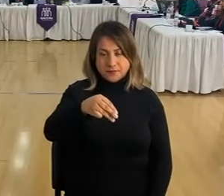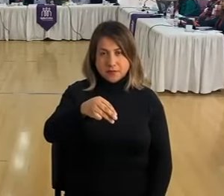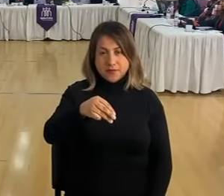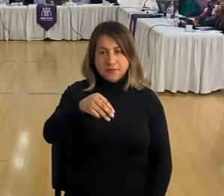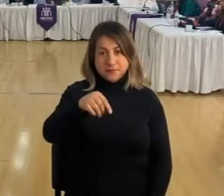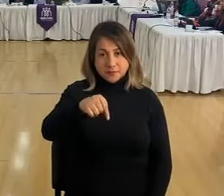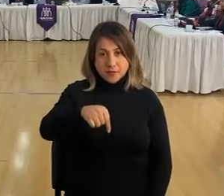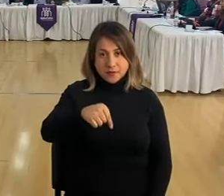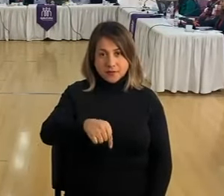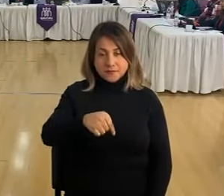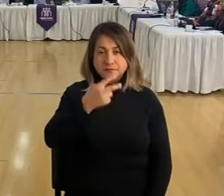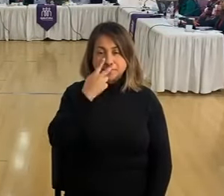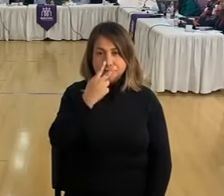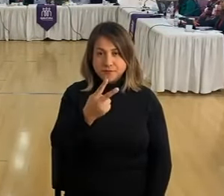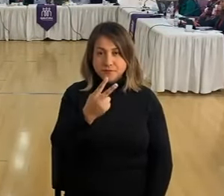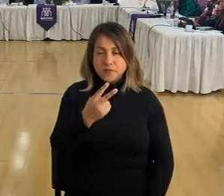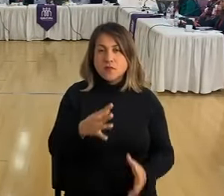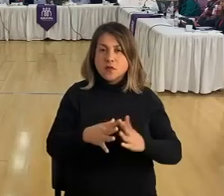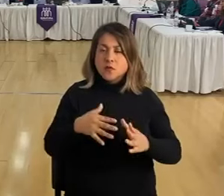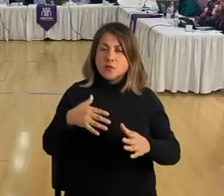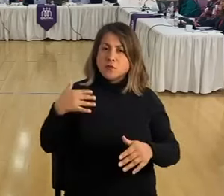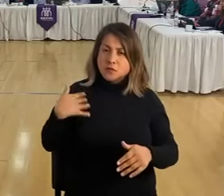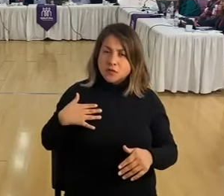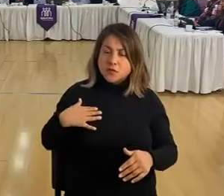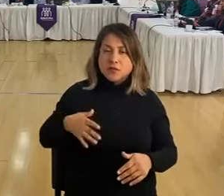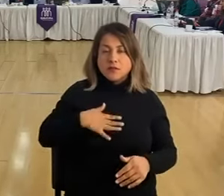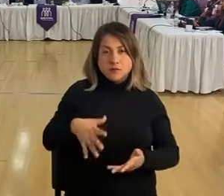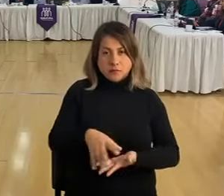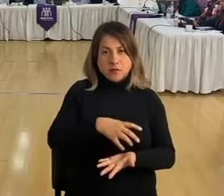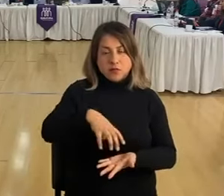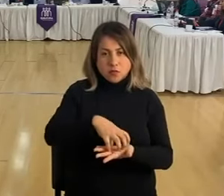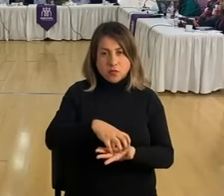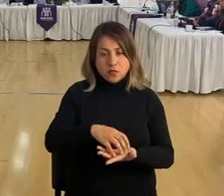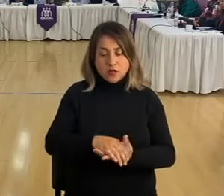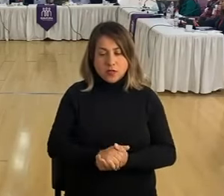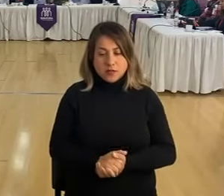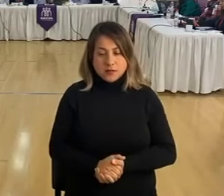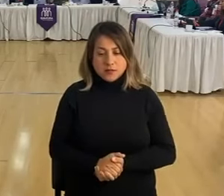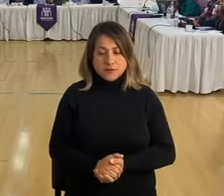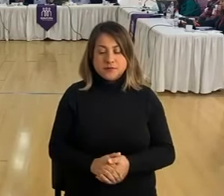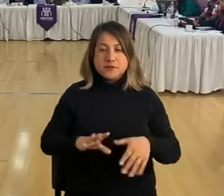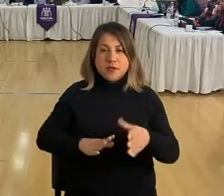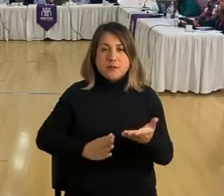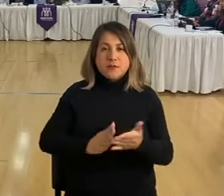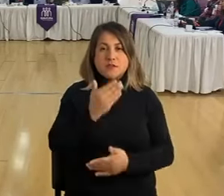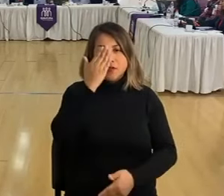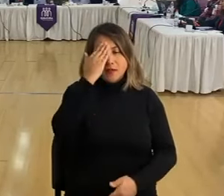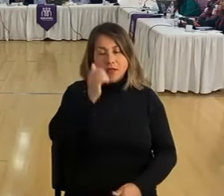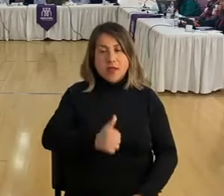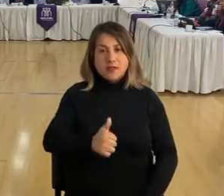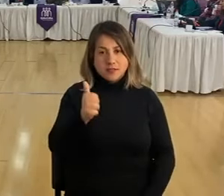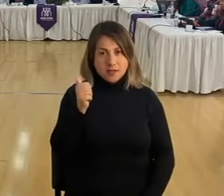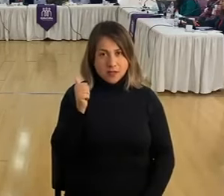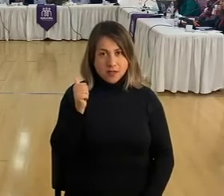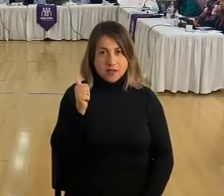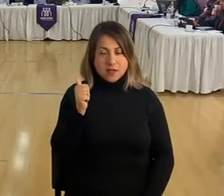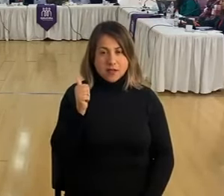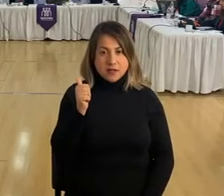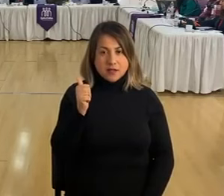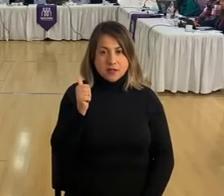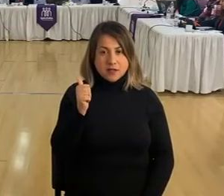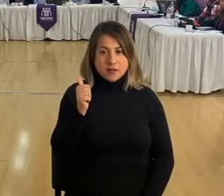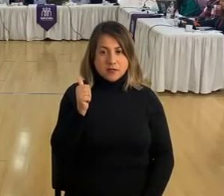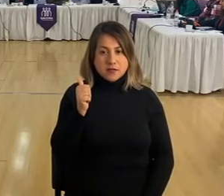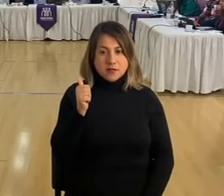Hoy día se está viendo algo bonito totalmente histórico en nuestra comuna. Se comenzó el día de ayer con